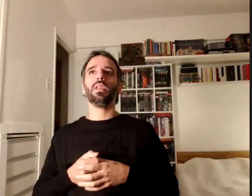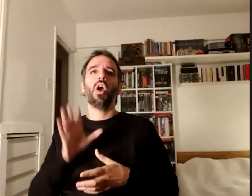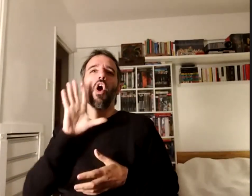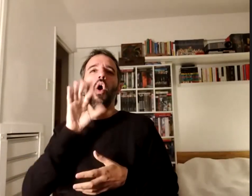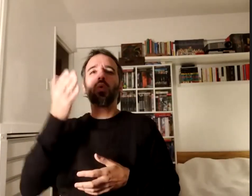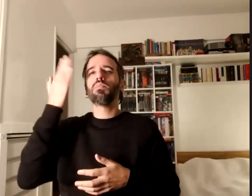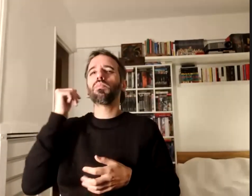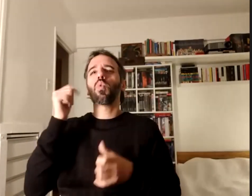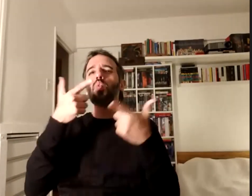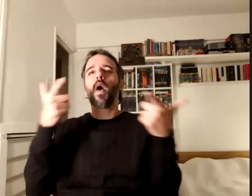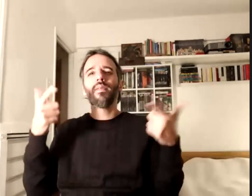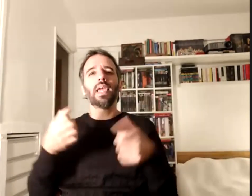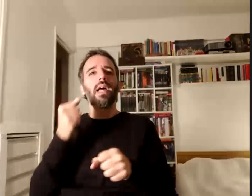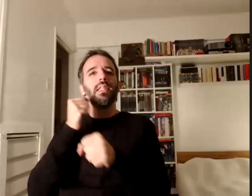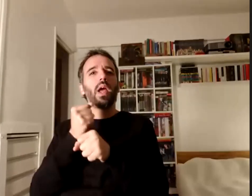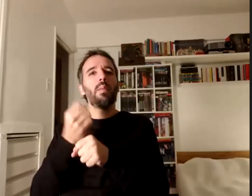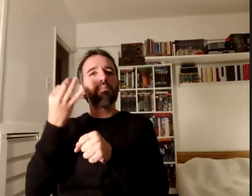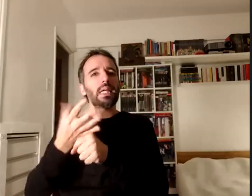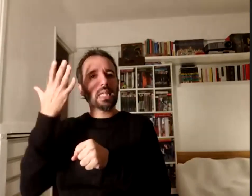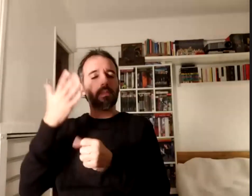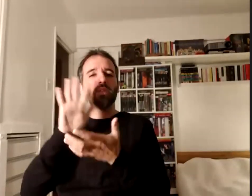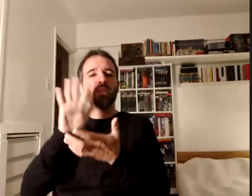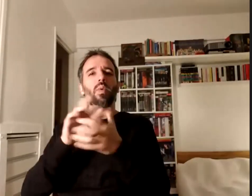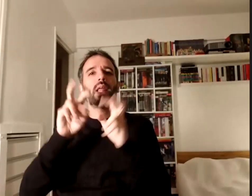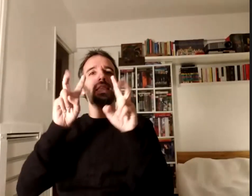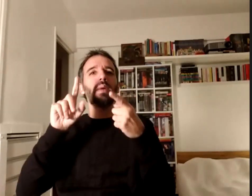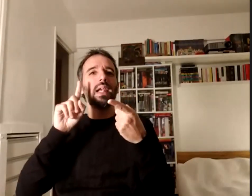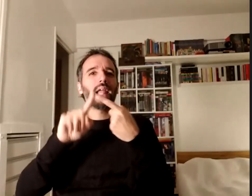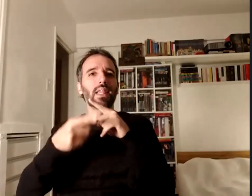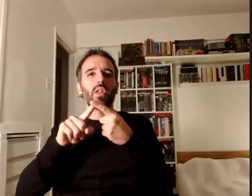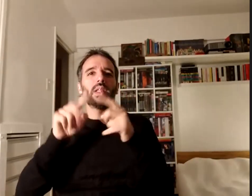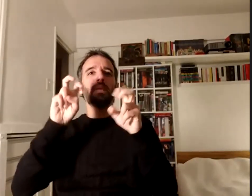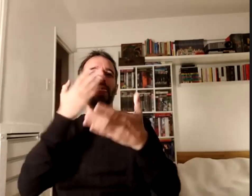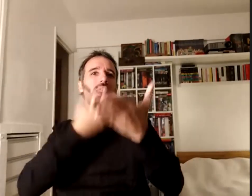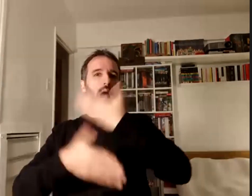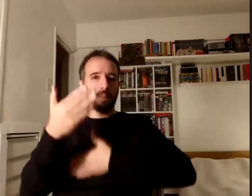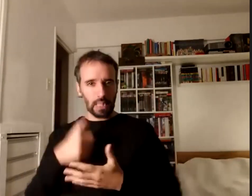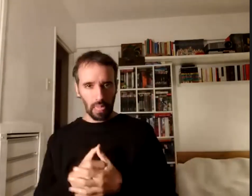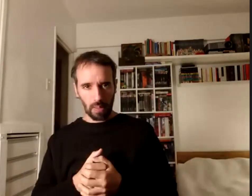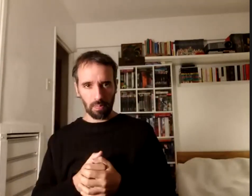especialmente vinculados a la discapacidad hay un